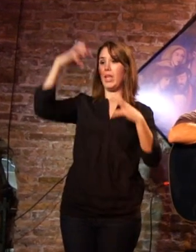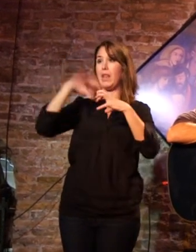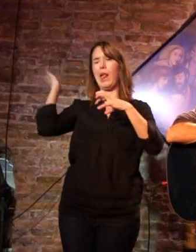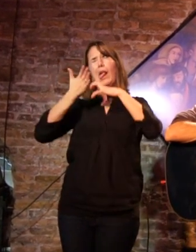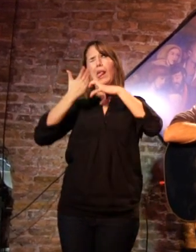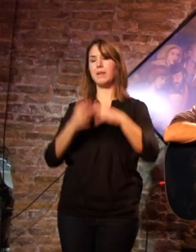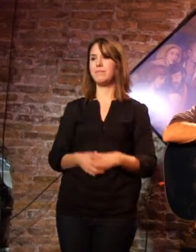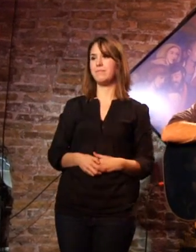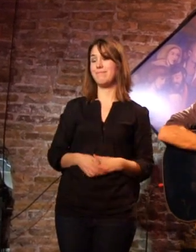cerebrales. Gracias.